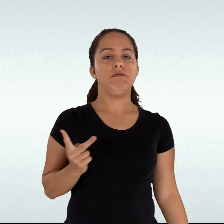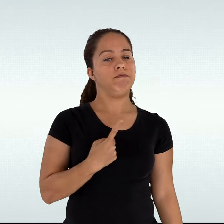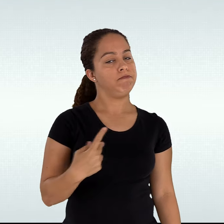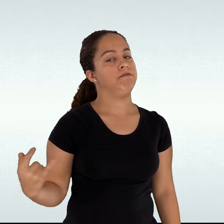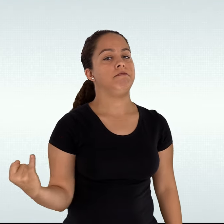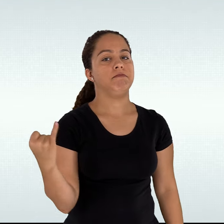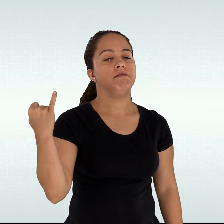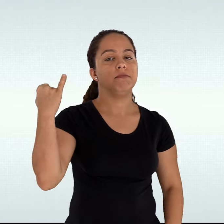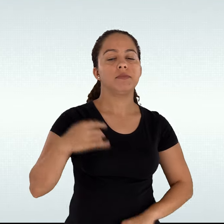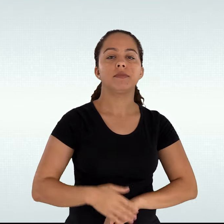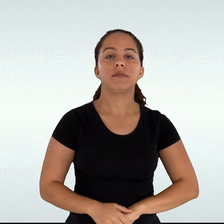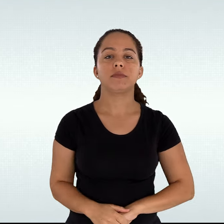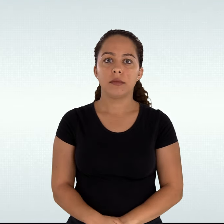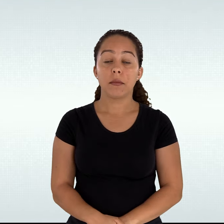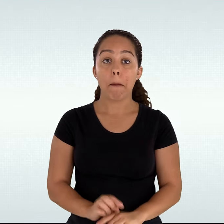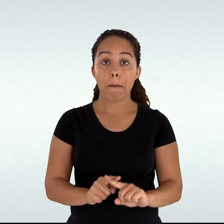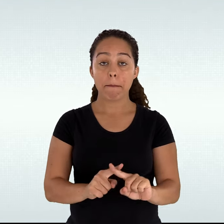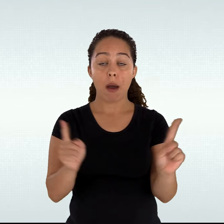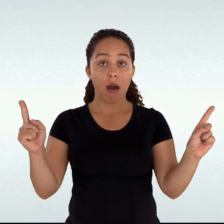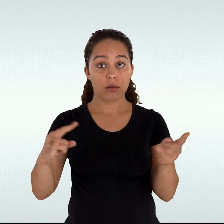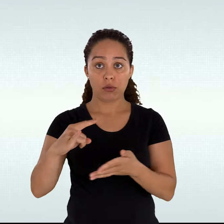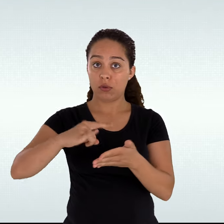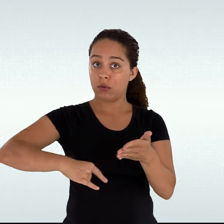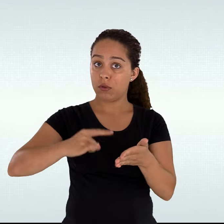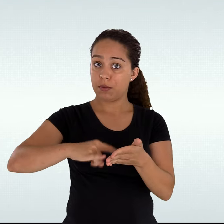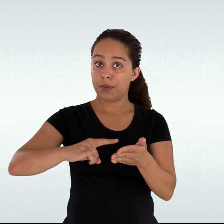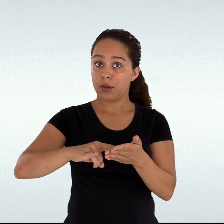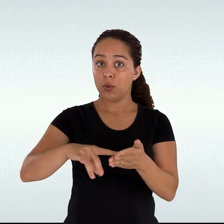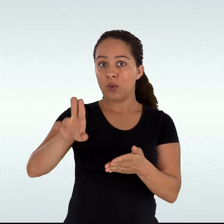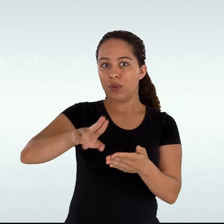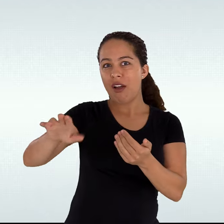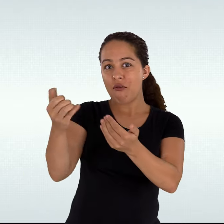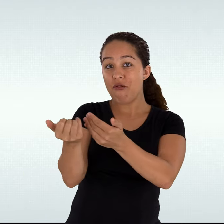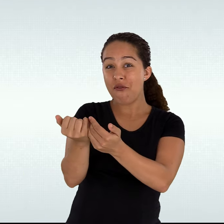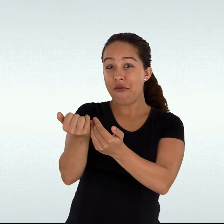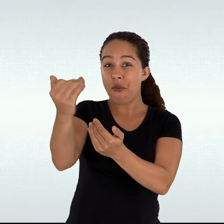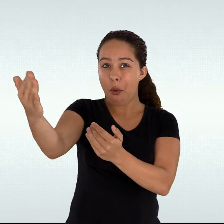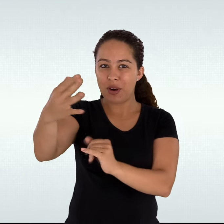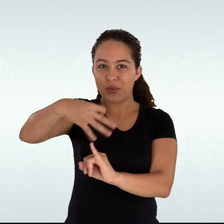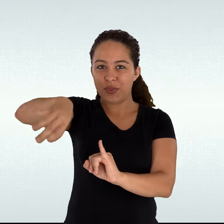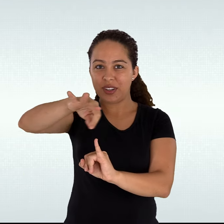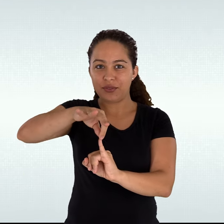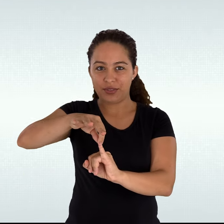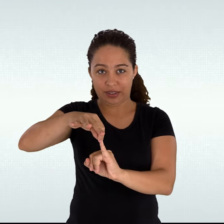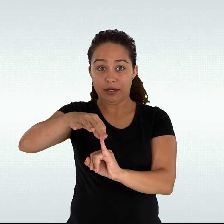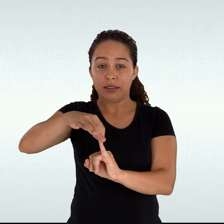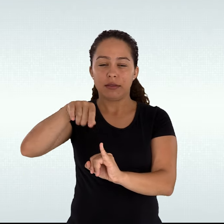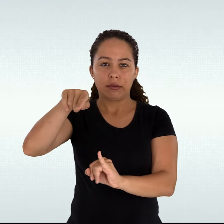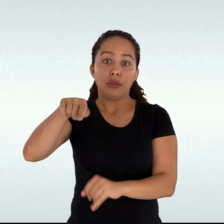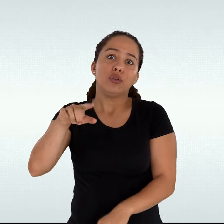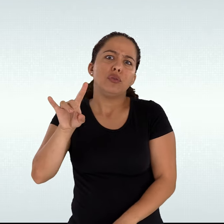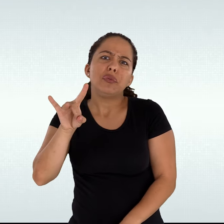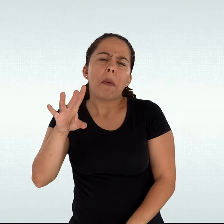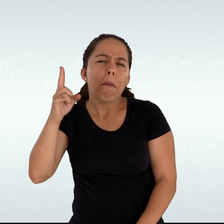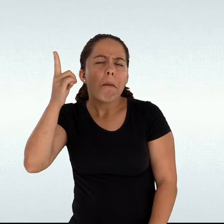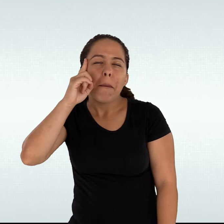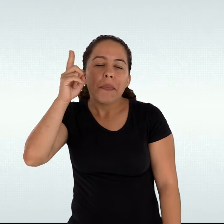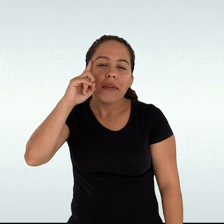Já nos documentos de utilização externa, isto é, aqueles que serão utilizados além do